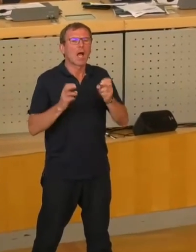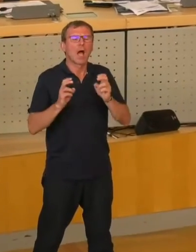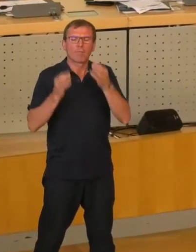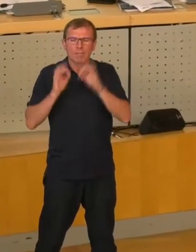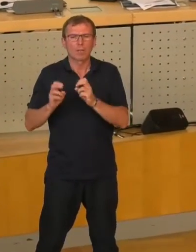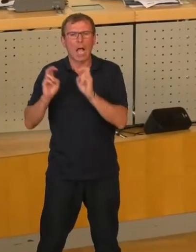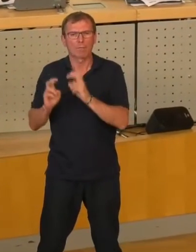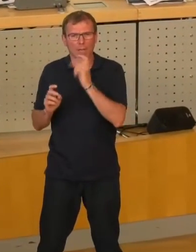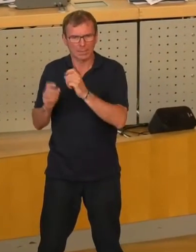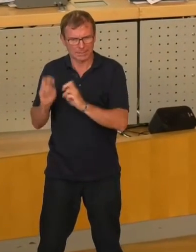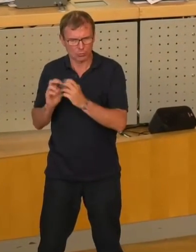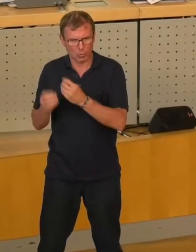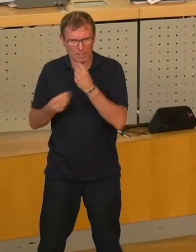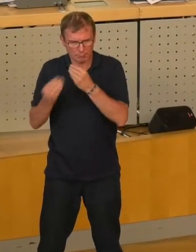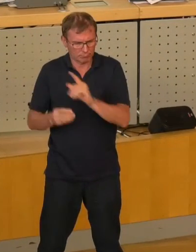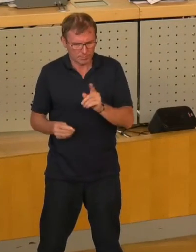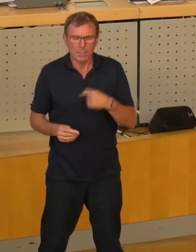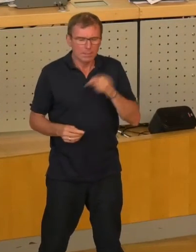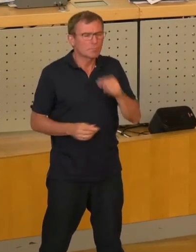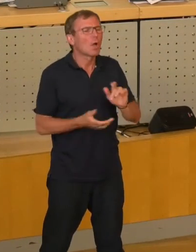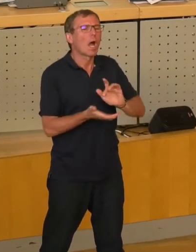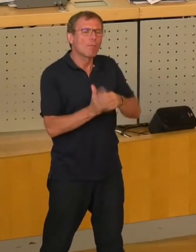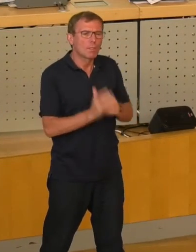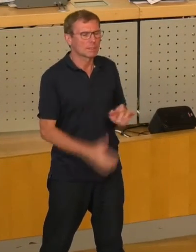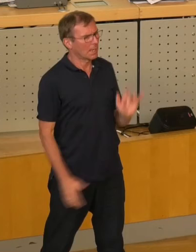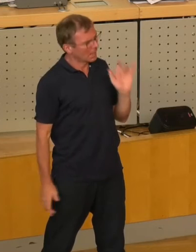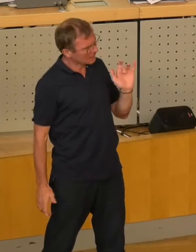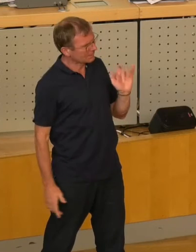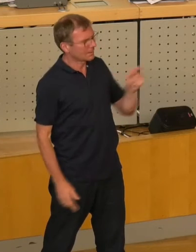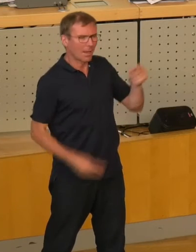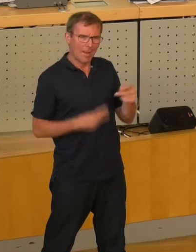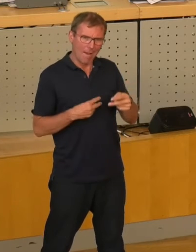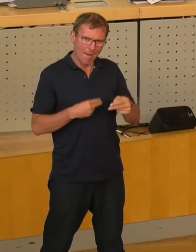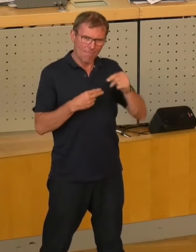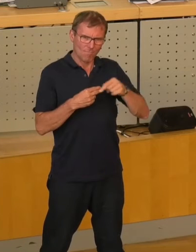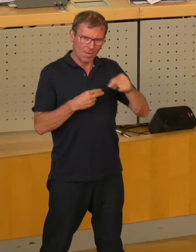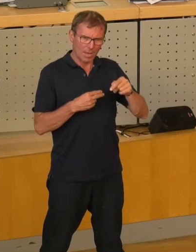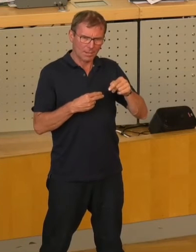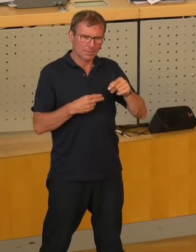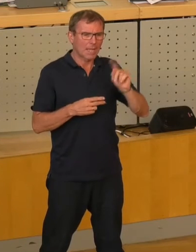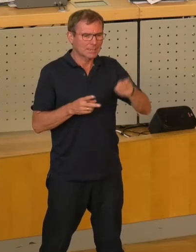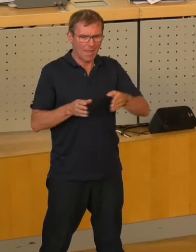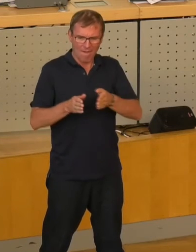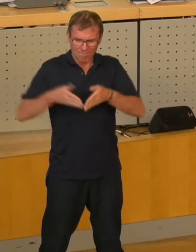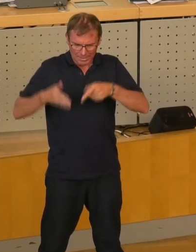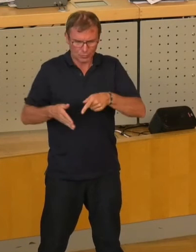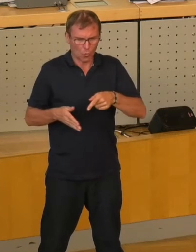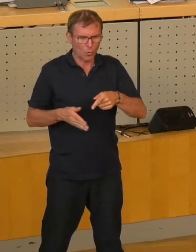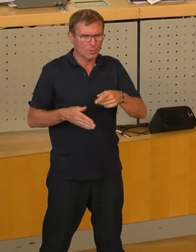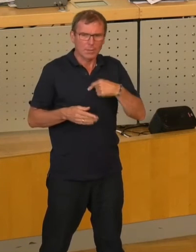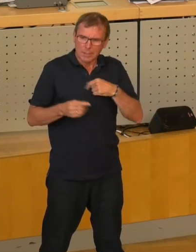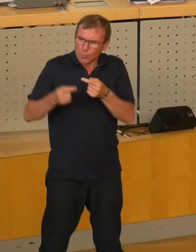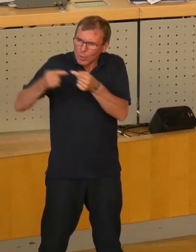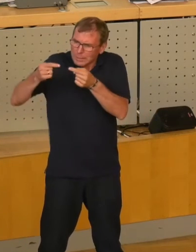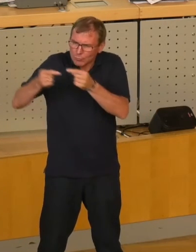Aufsichtsratssitzungen berichtet zu haben, sondern ich habe Sie politisch kritisiert, dass Sie in einer Phase, als sowohl die Fraktionen noch in der Meinungsbildung